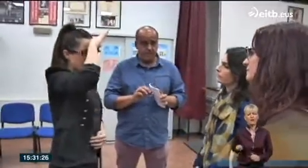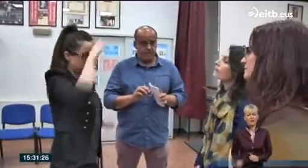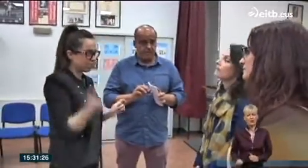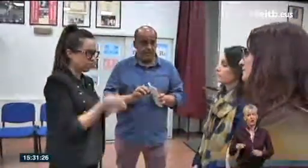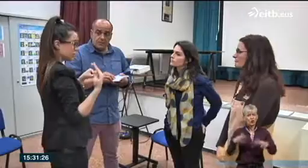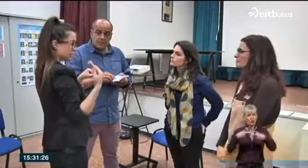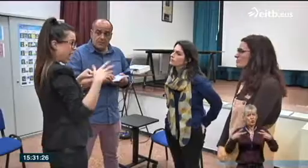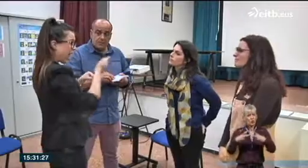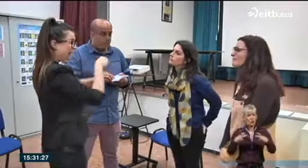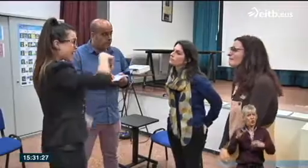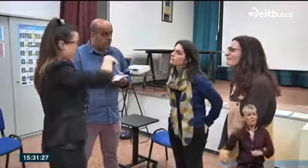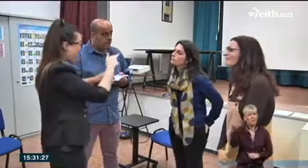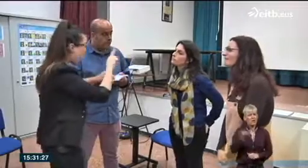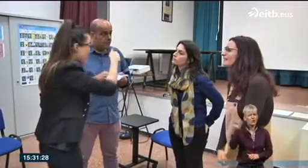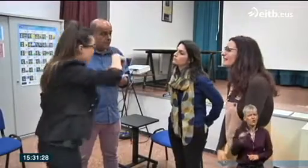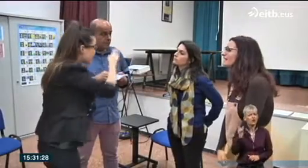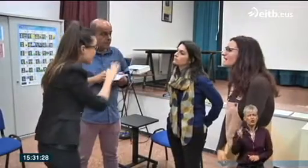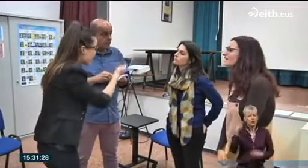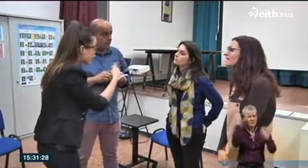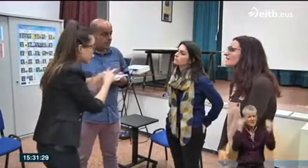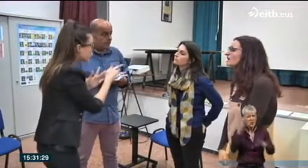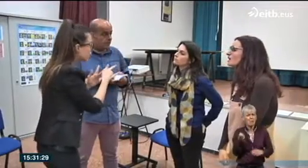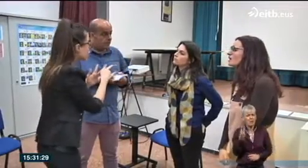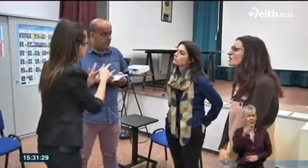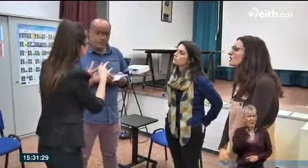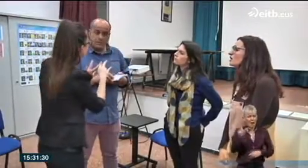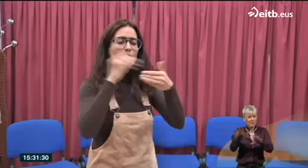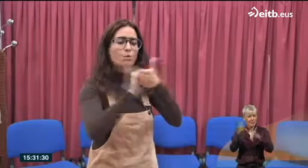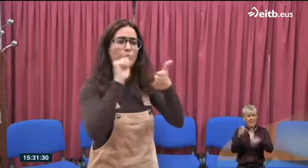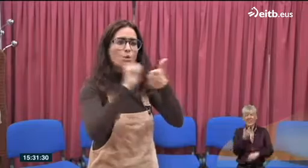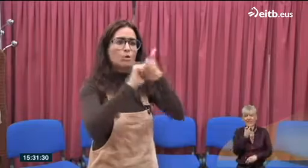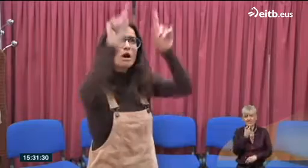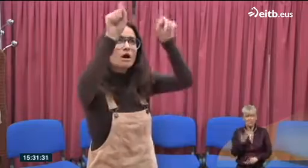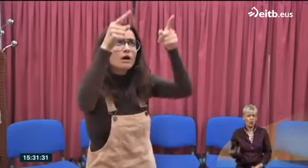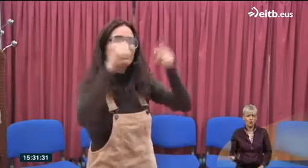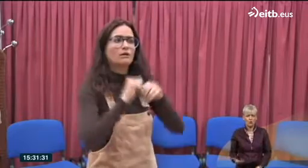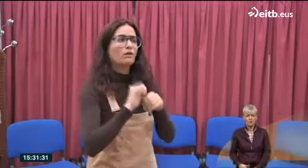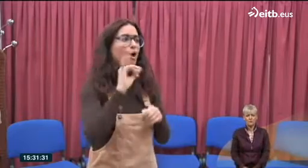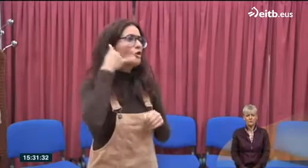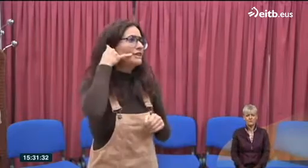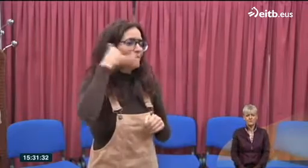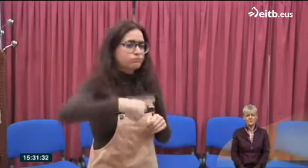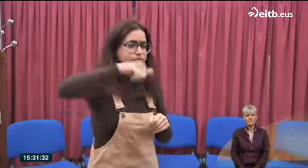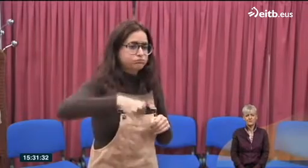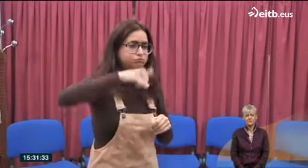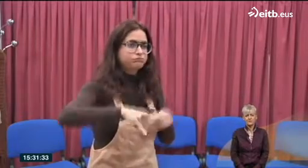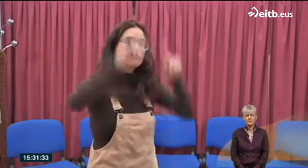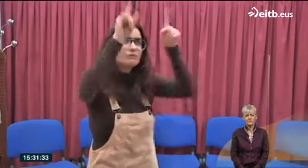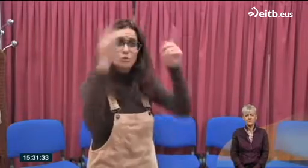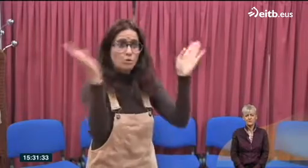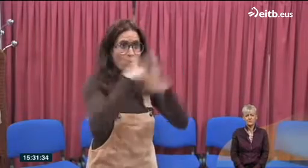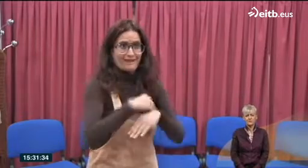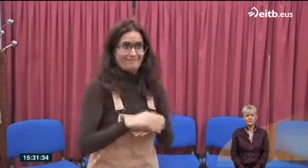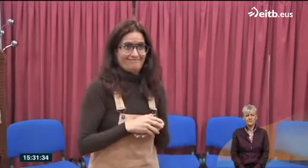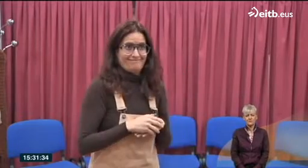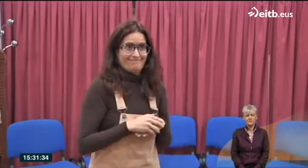especialmente en las películas, no solo estén pensados para aprender inglés, sino que... Por ejemplo, si estuviese adaptado, saldría entre paréntesis, toc, toc,